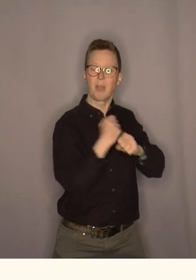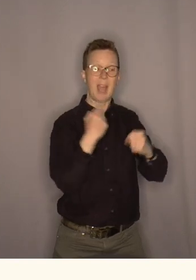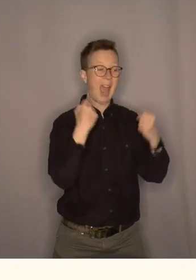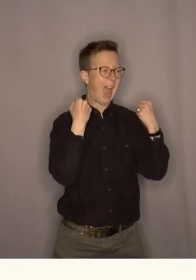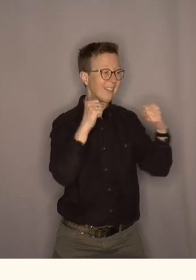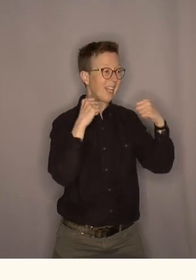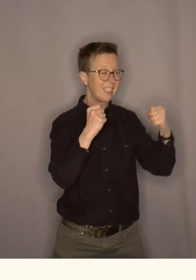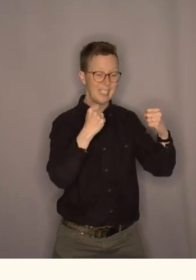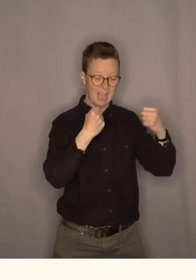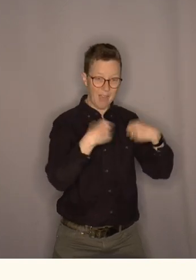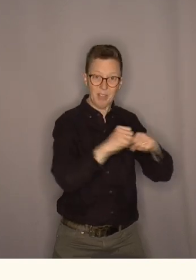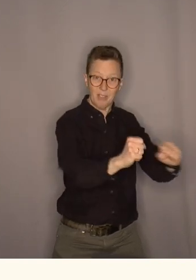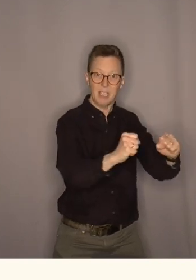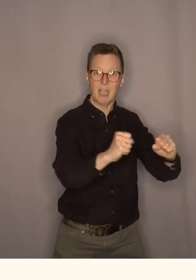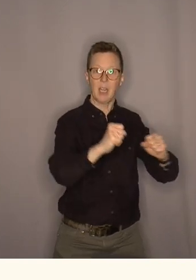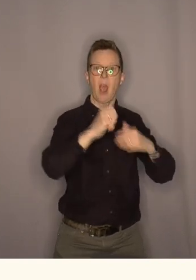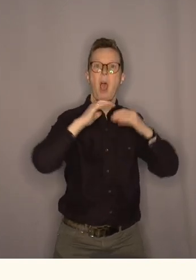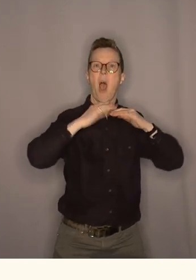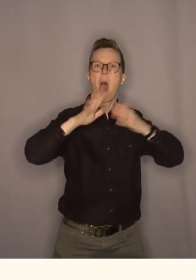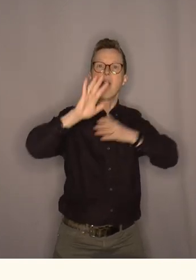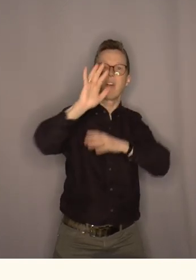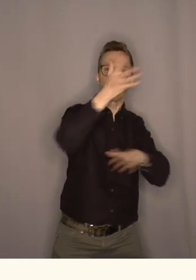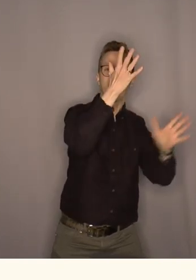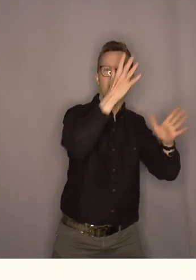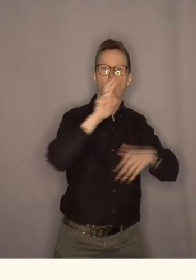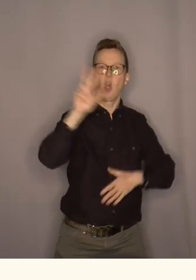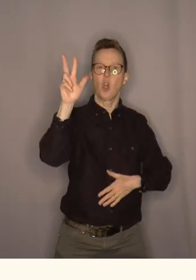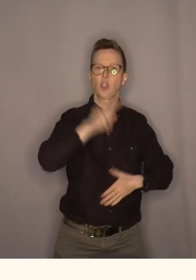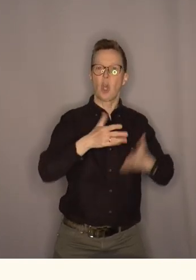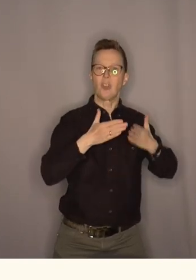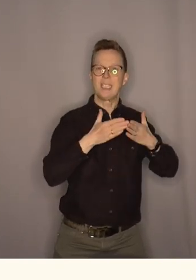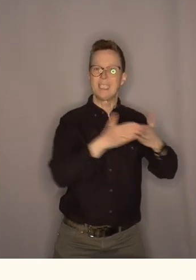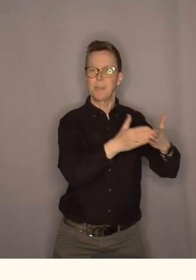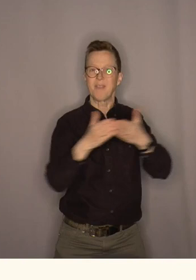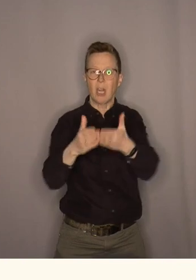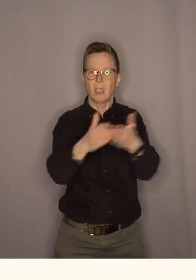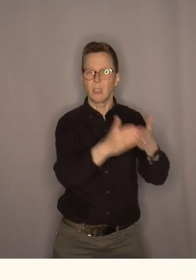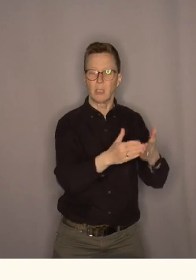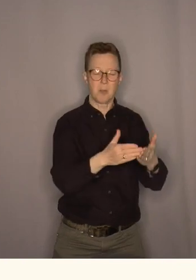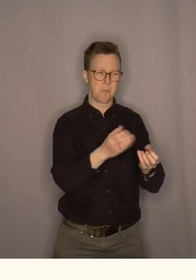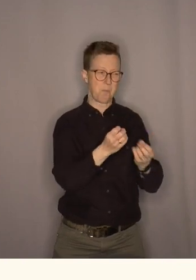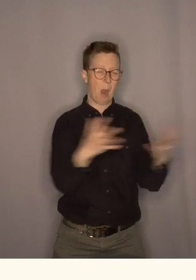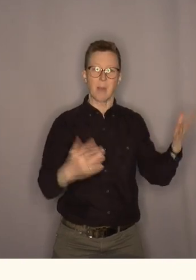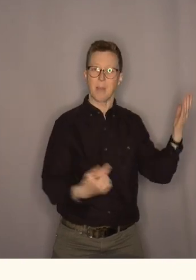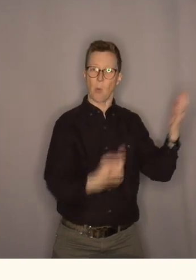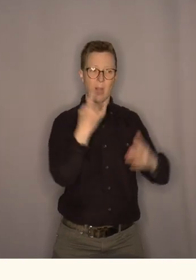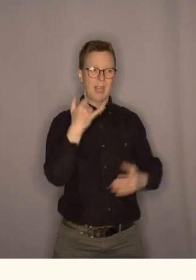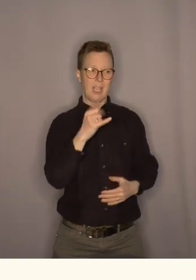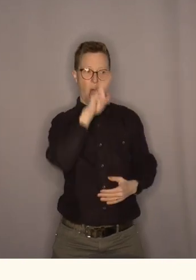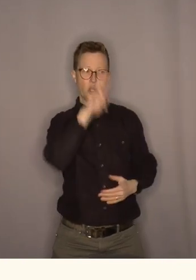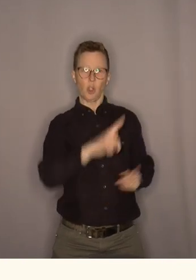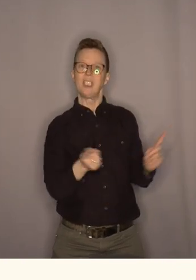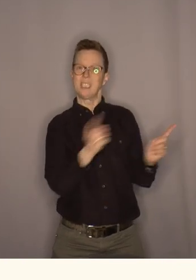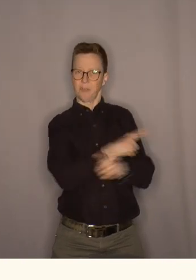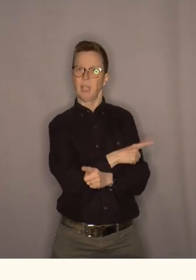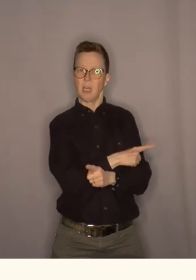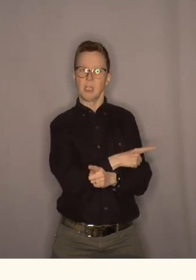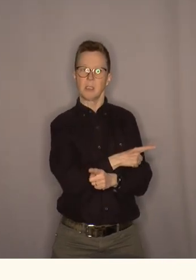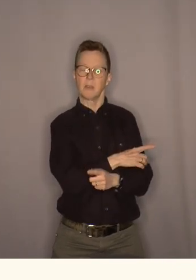Energieffektivisering havvinn grønn skipsfart det er enormt mye muligheter i det grønne skiftet.